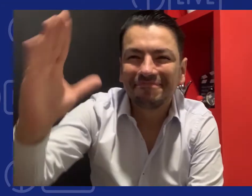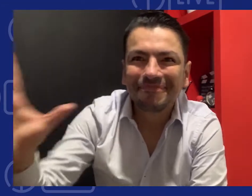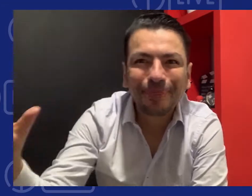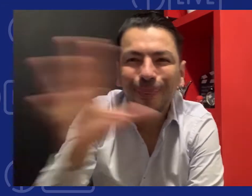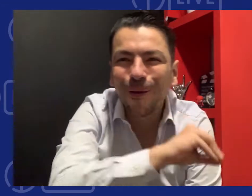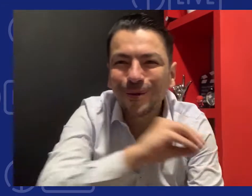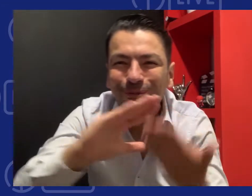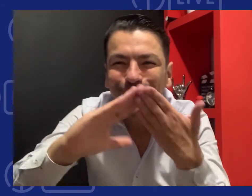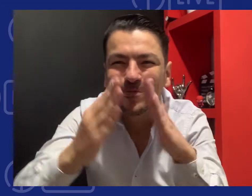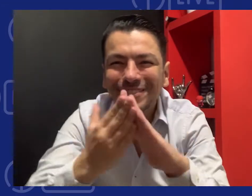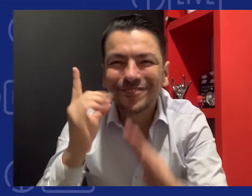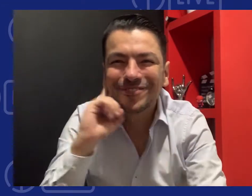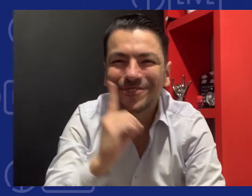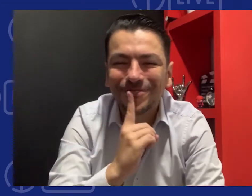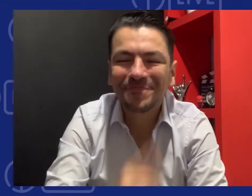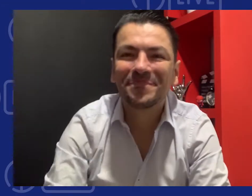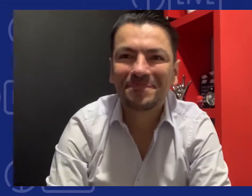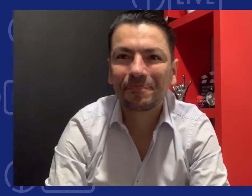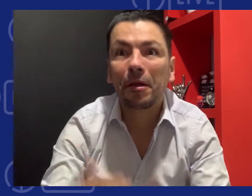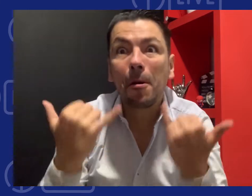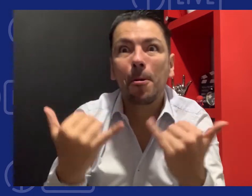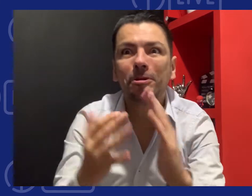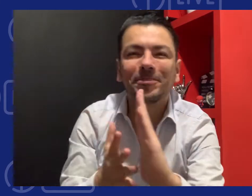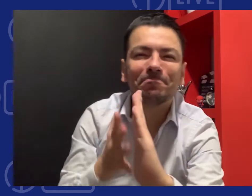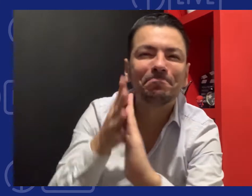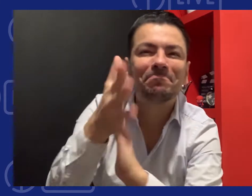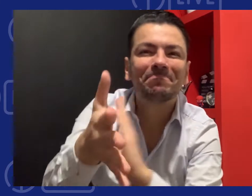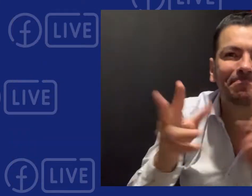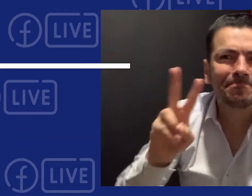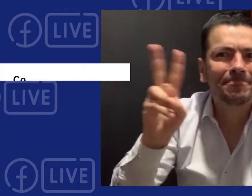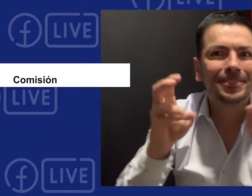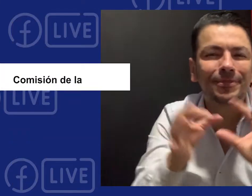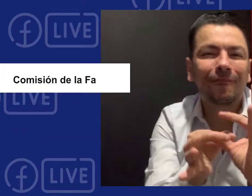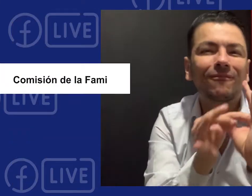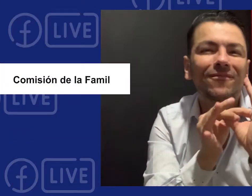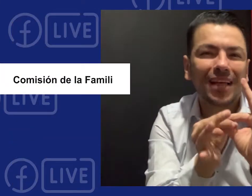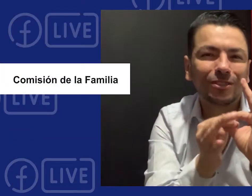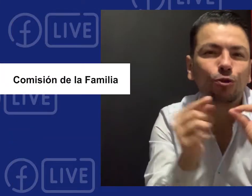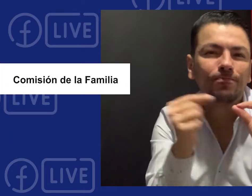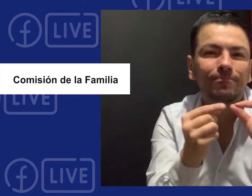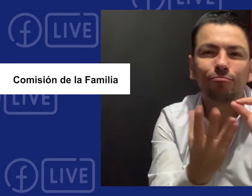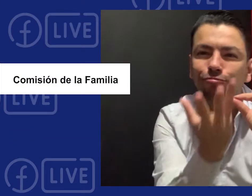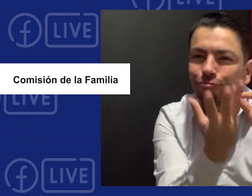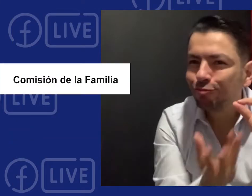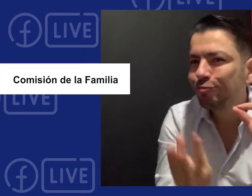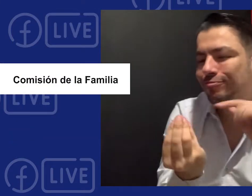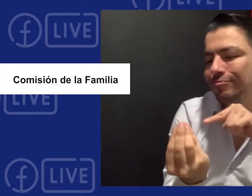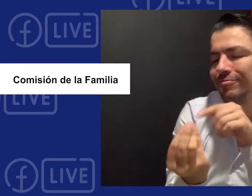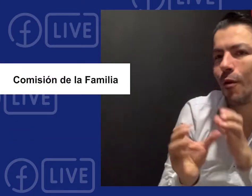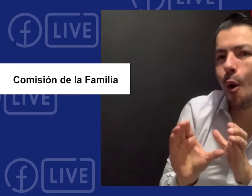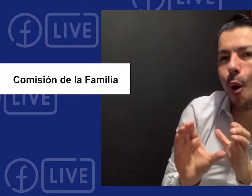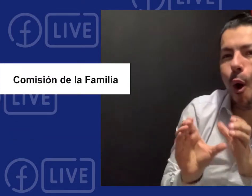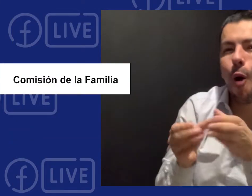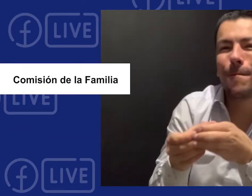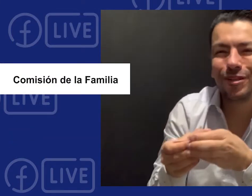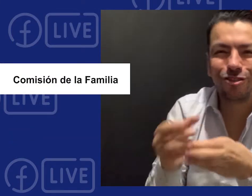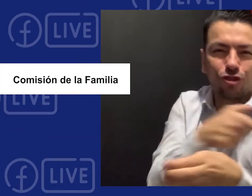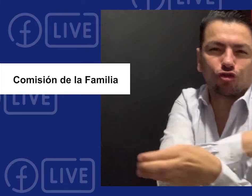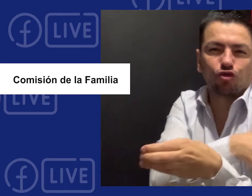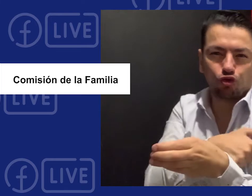Hola, un saludo para toda la comunidad sorda de Colombia. Hoy les hablaré sobre la Comisión de la Familia, que